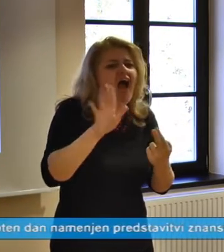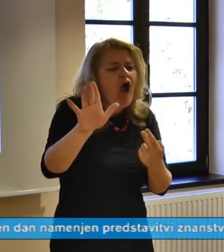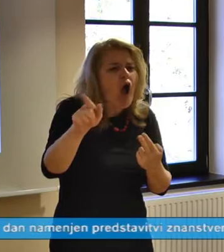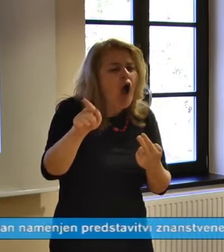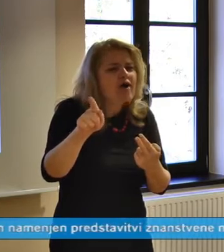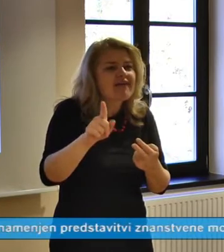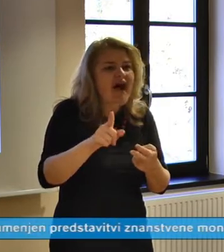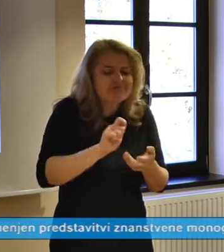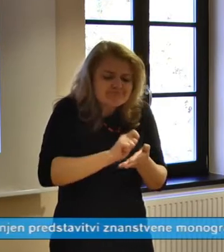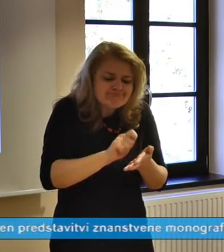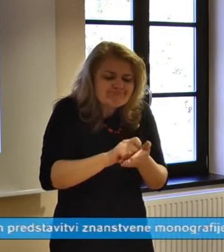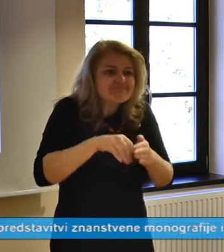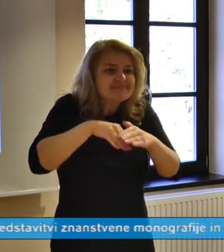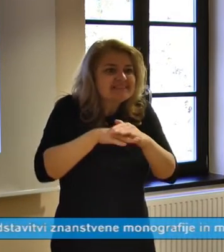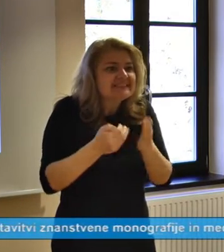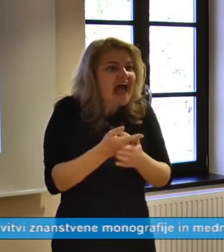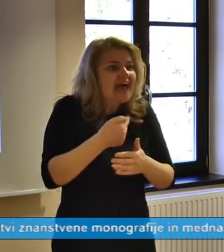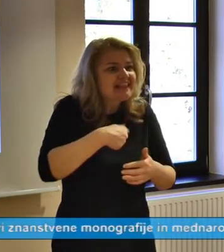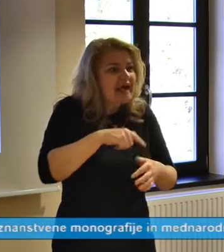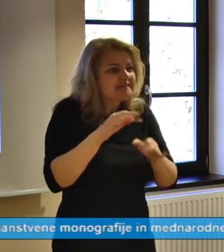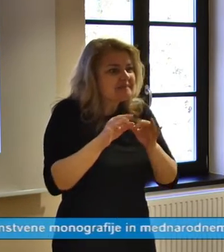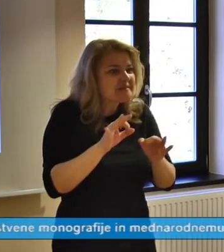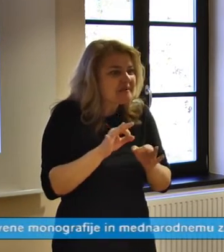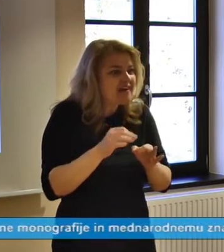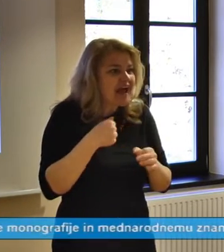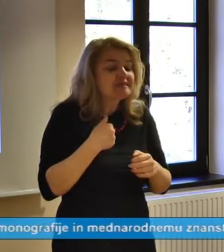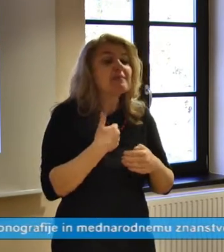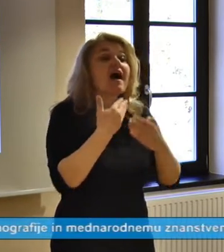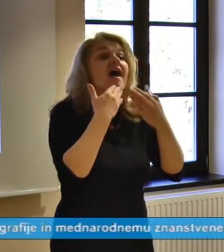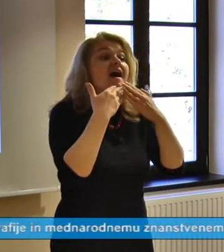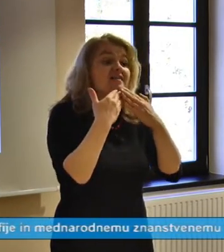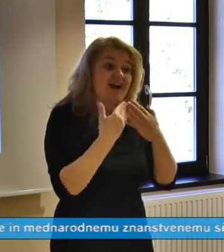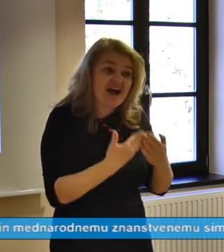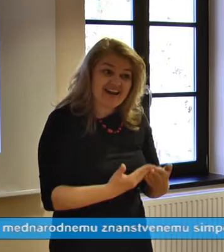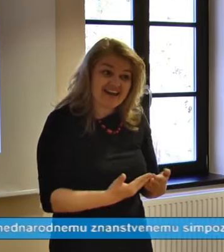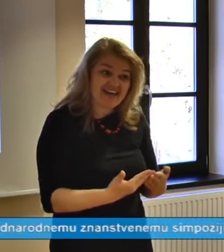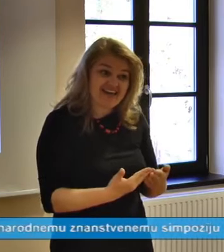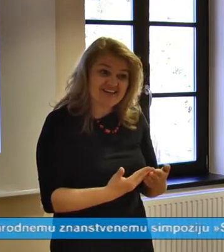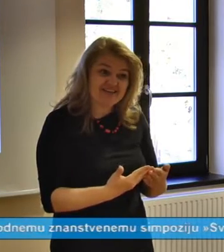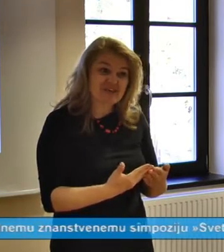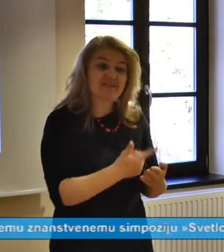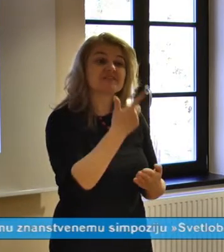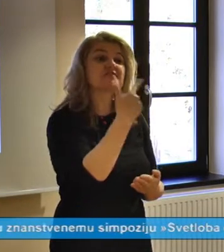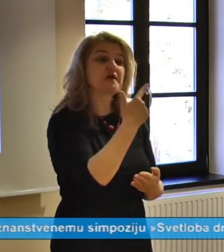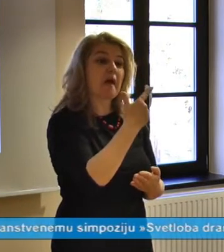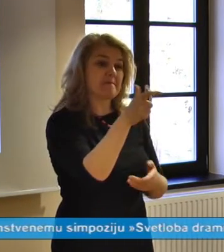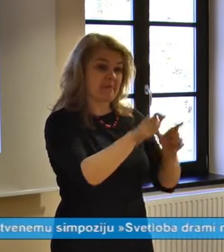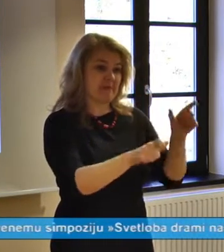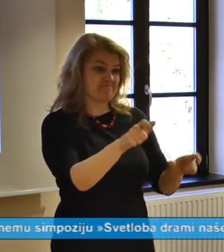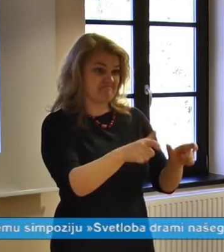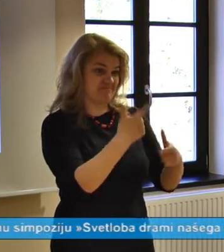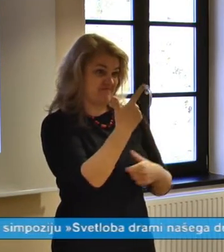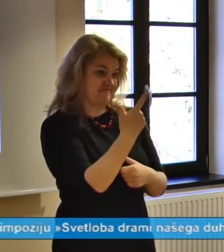sad njenega, kar sem zelo hvaležel dvema.